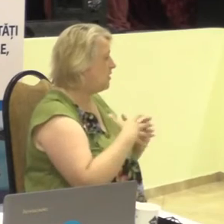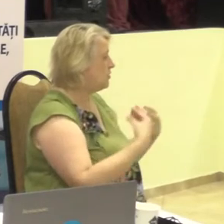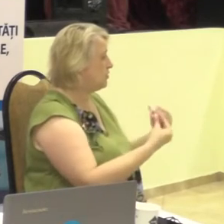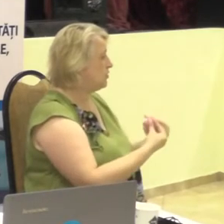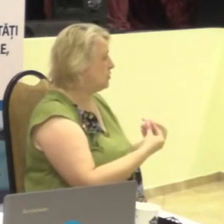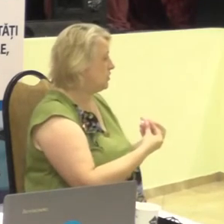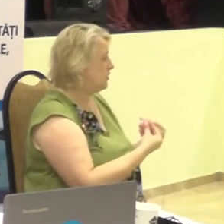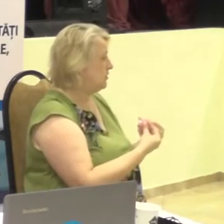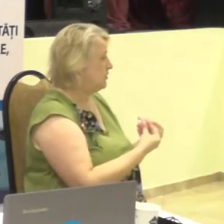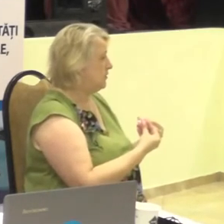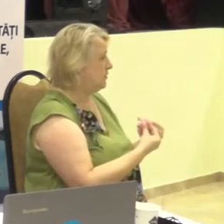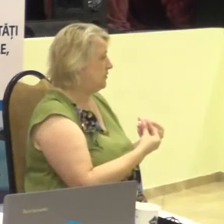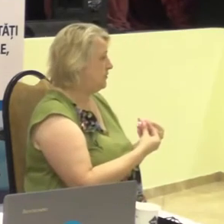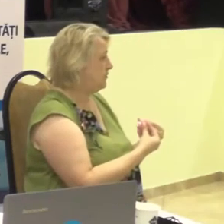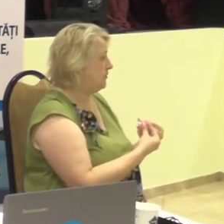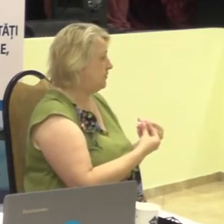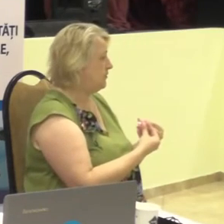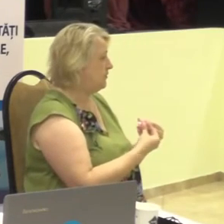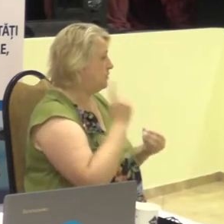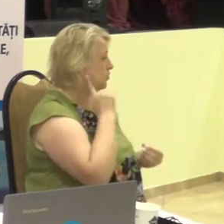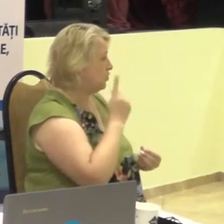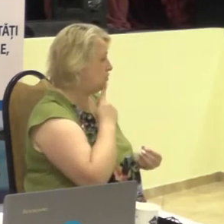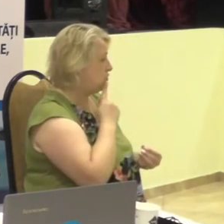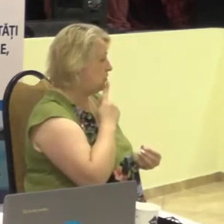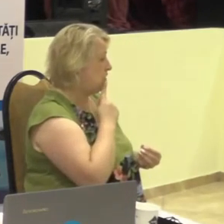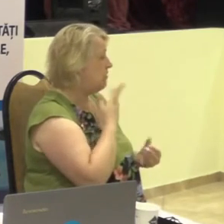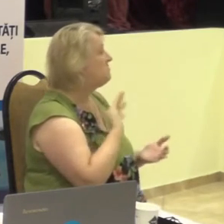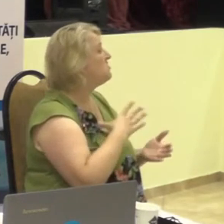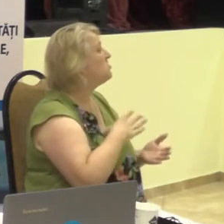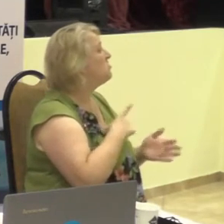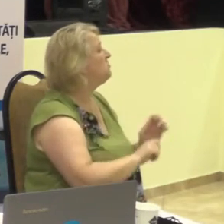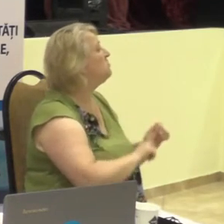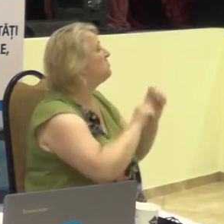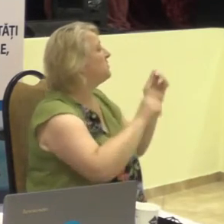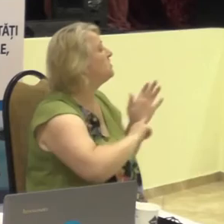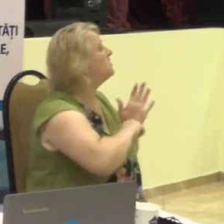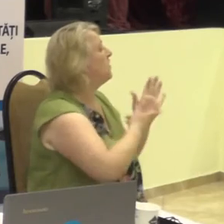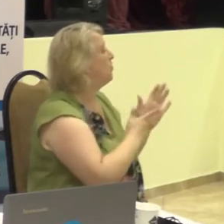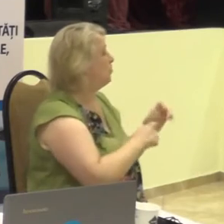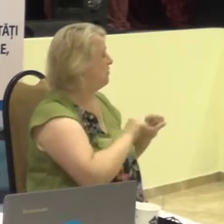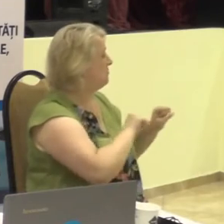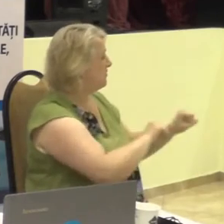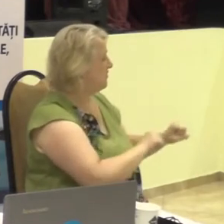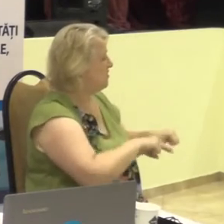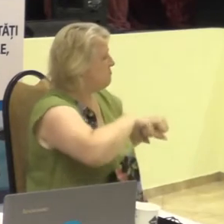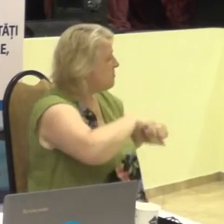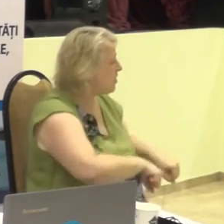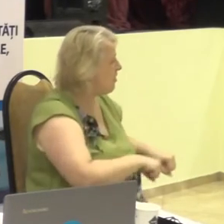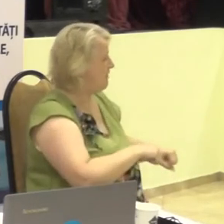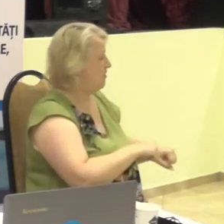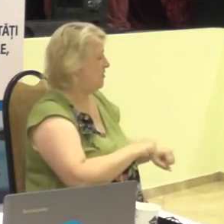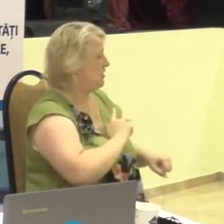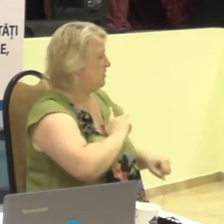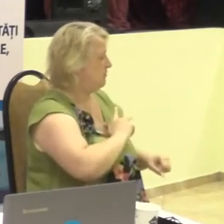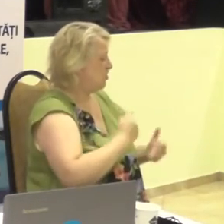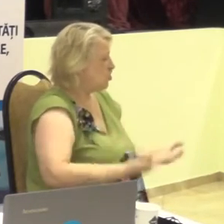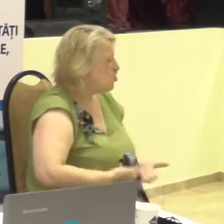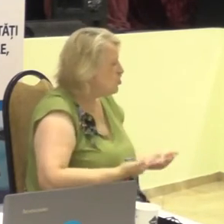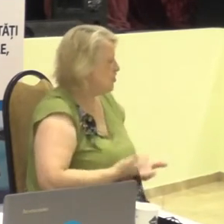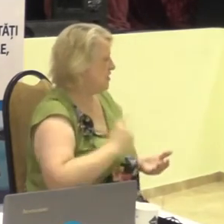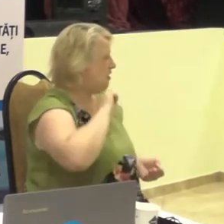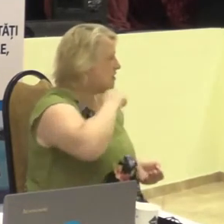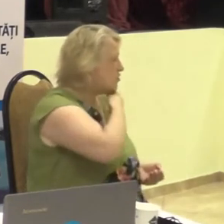Asociația este creată în scopul apărării drepturilor civilii, economice, sociale, culturale,